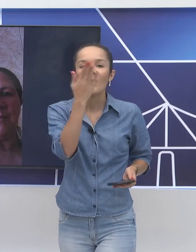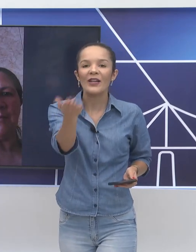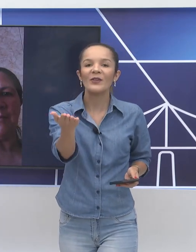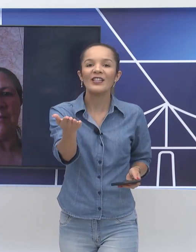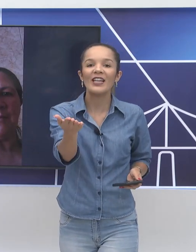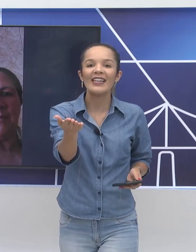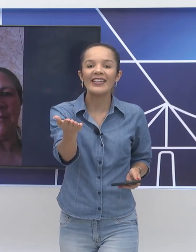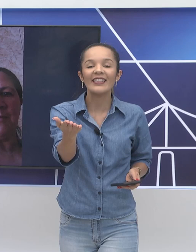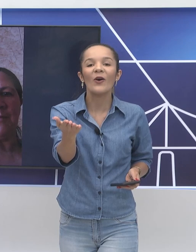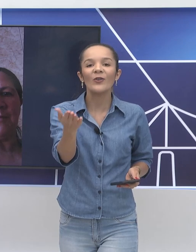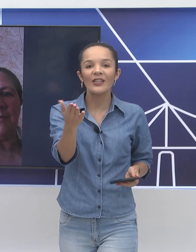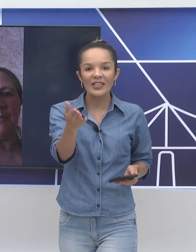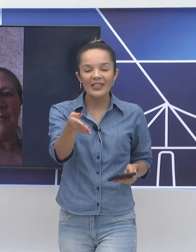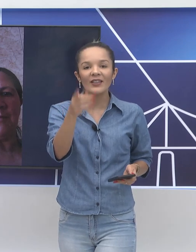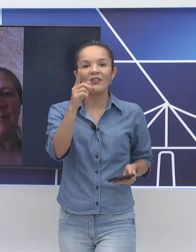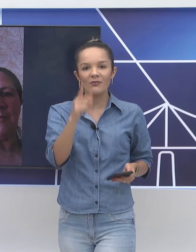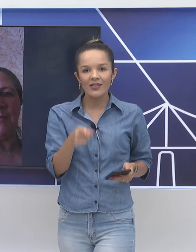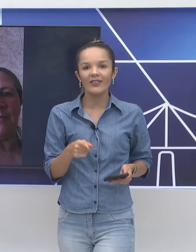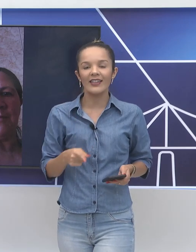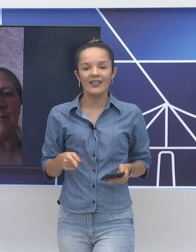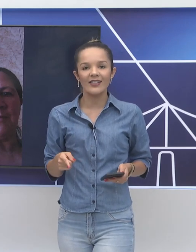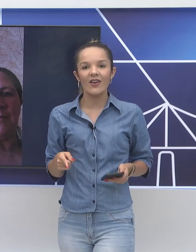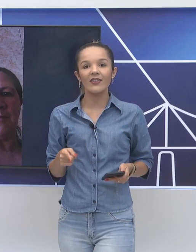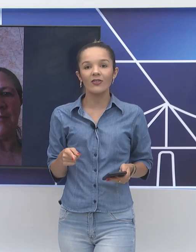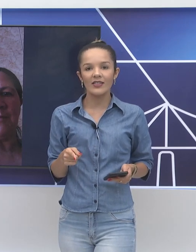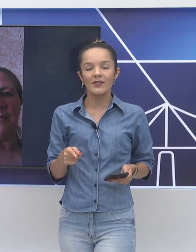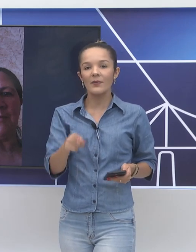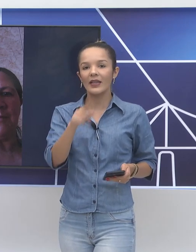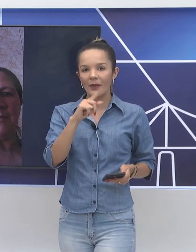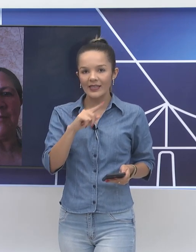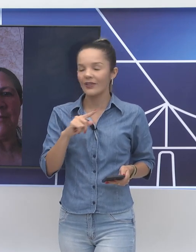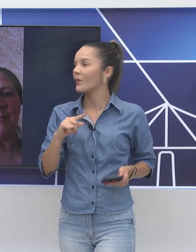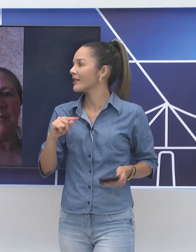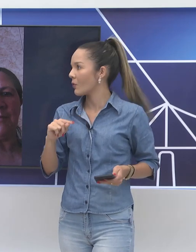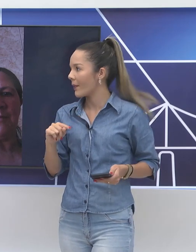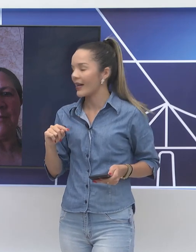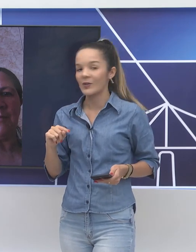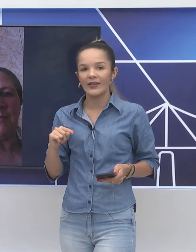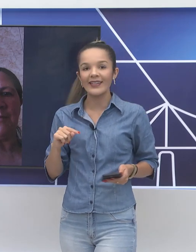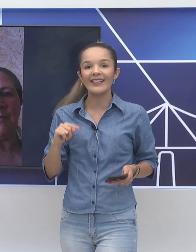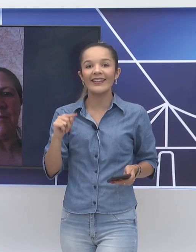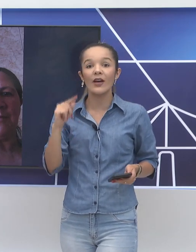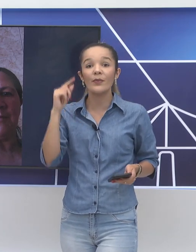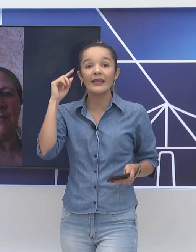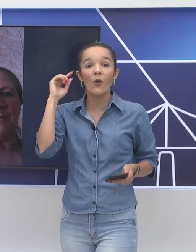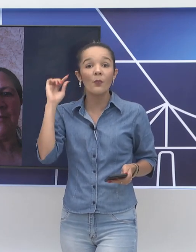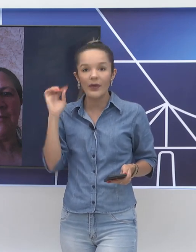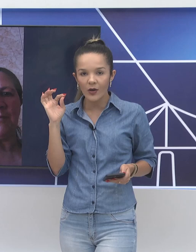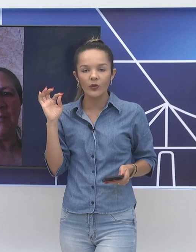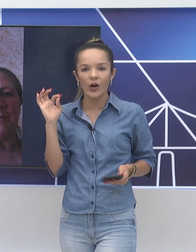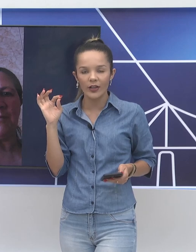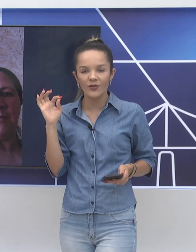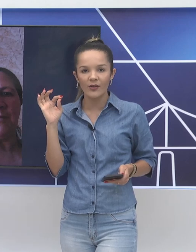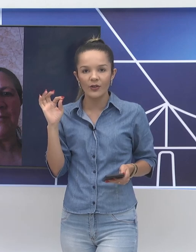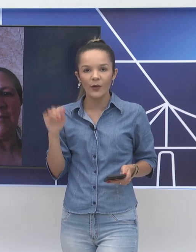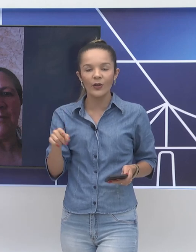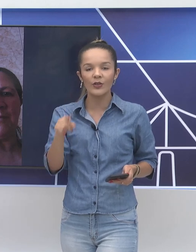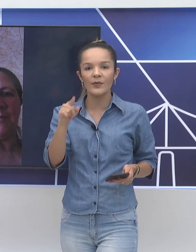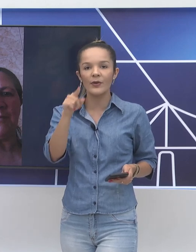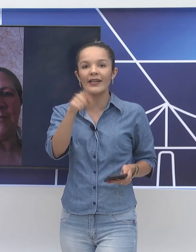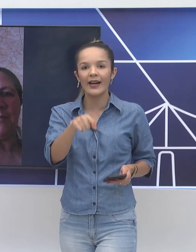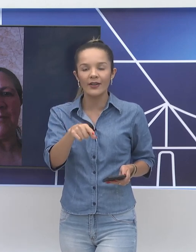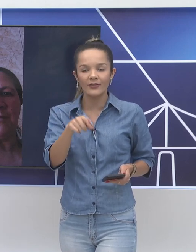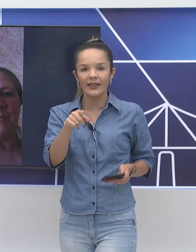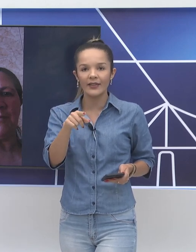Beijo para a dona Gelinda. dona Gelinda, estava com saudade da senhora, inclusive semana passada eu mandei um abraço aqui e eu me deu um branco na hora de falar o seu nome.